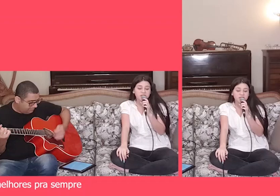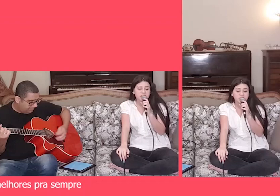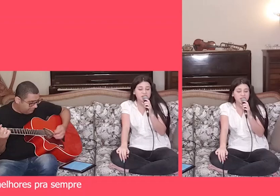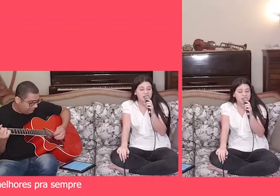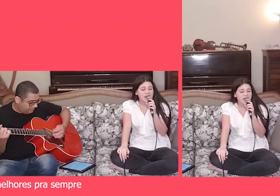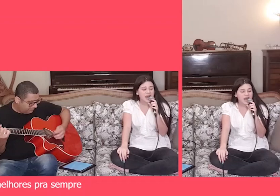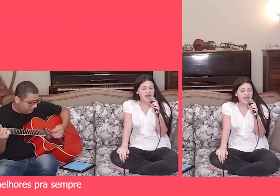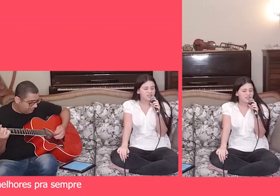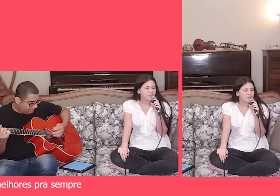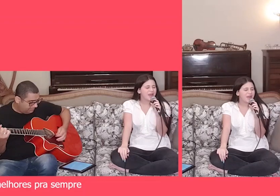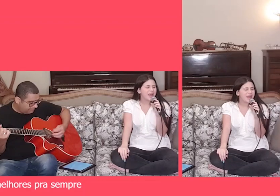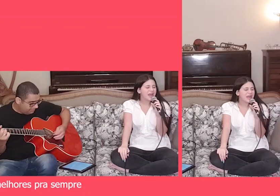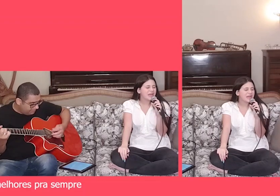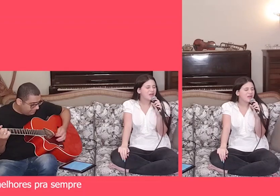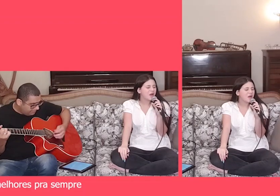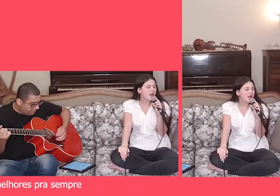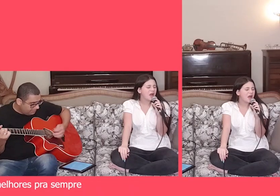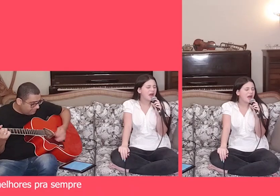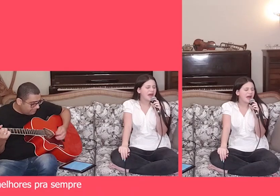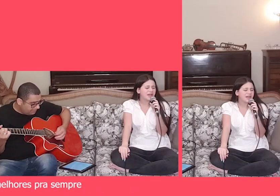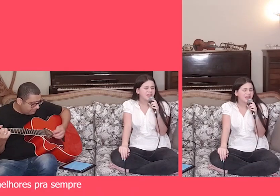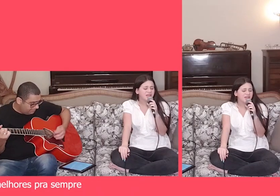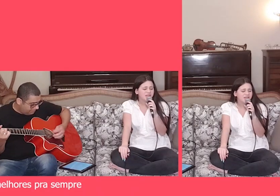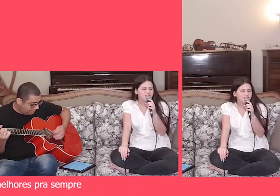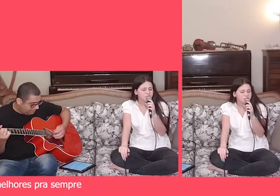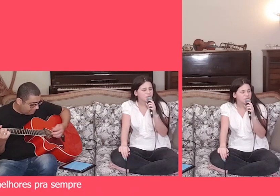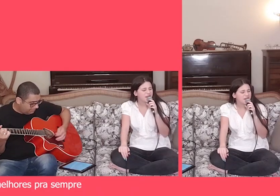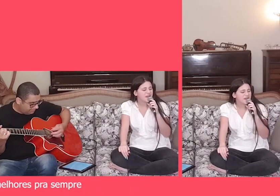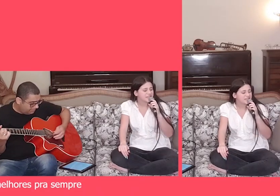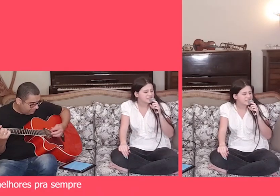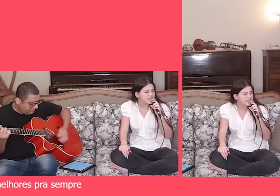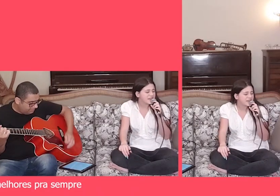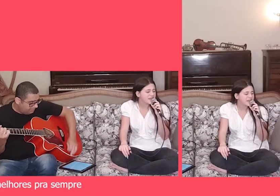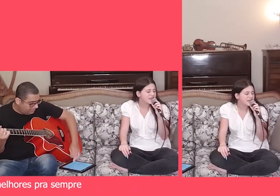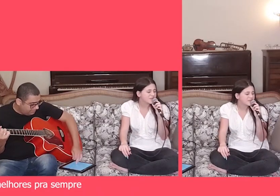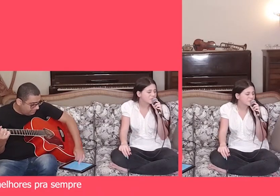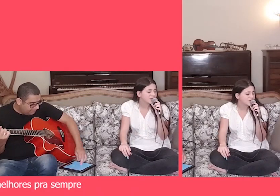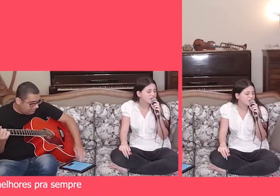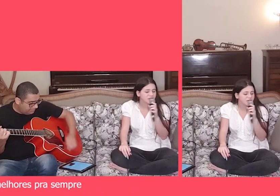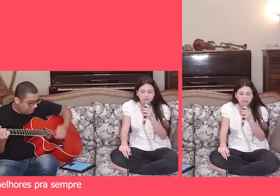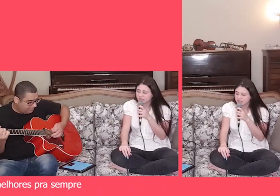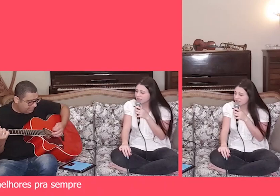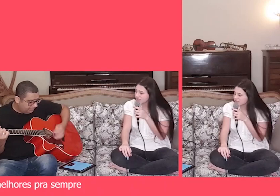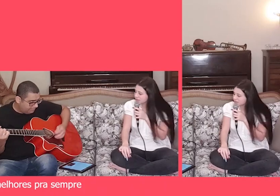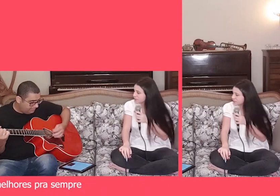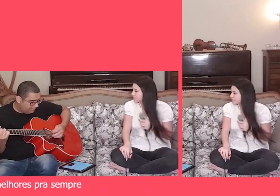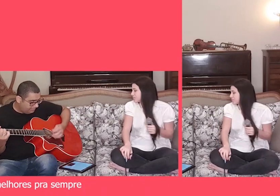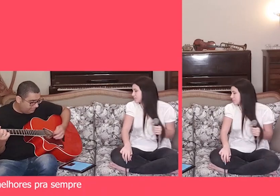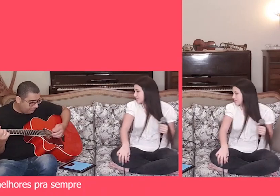Dias melhores para sempre